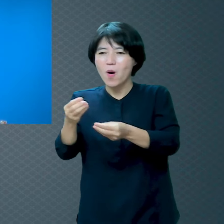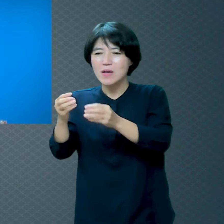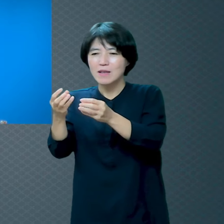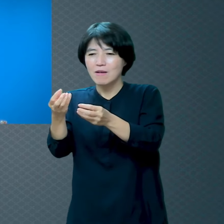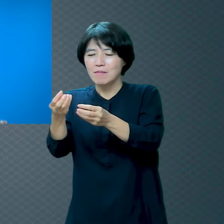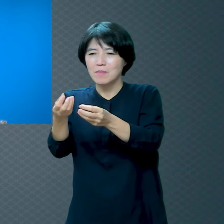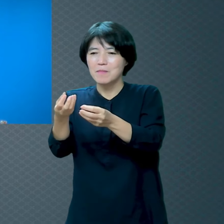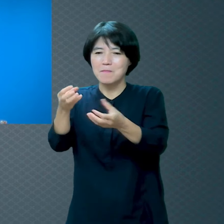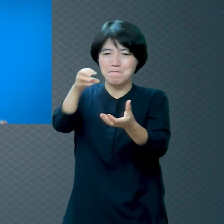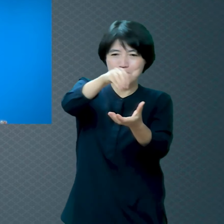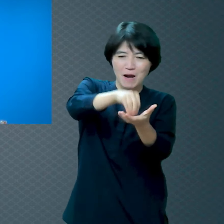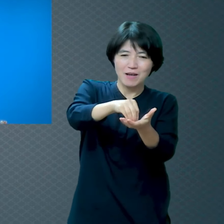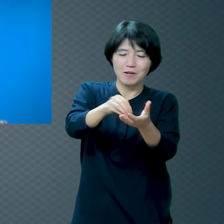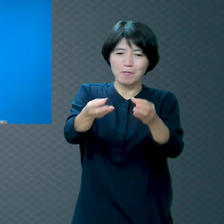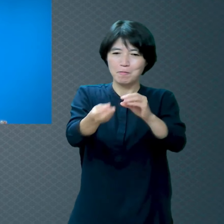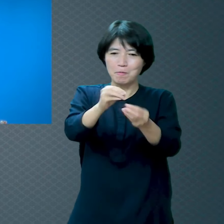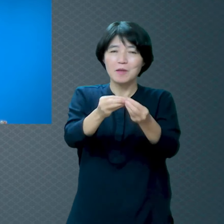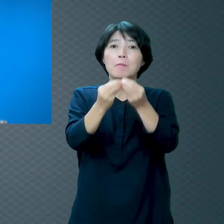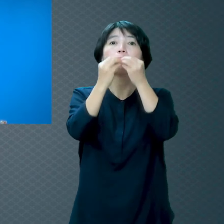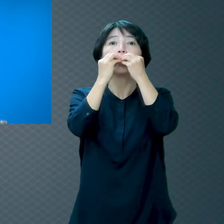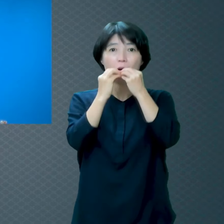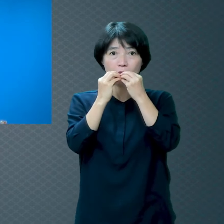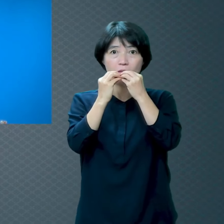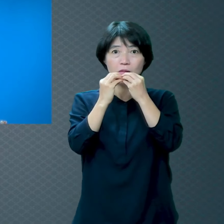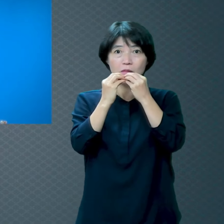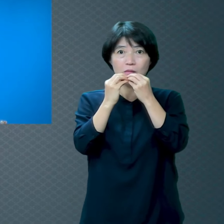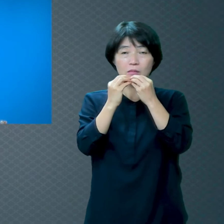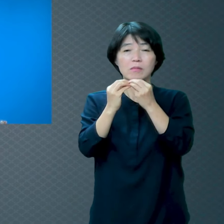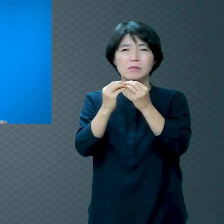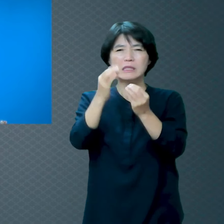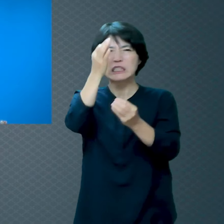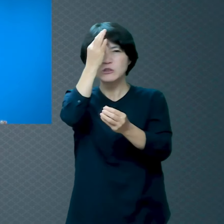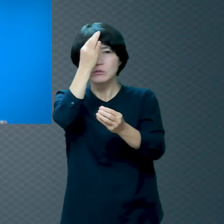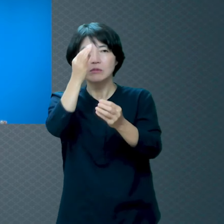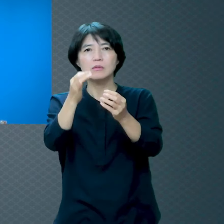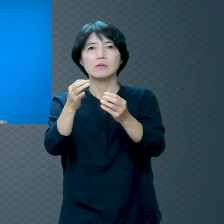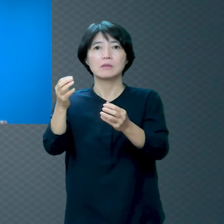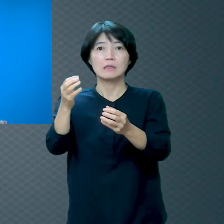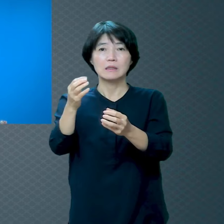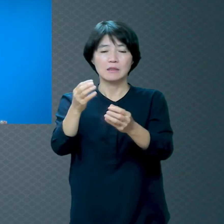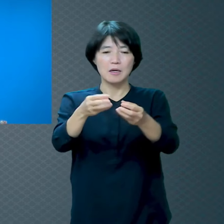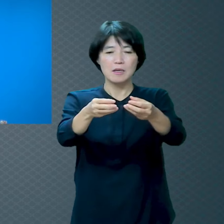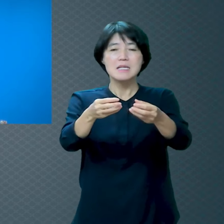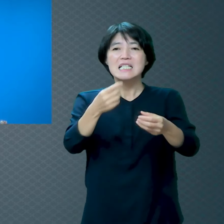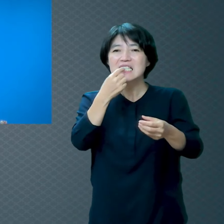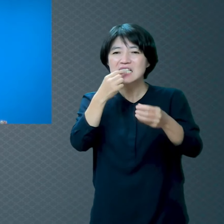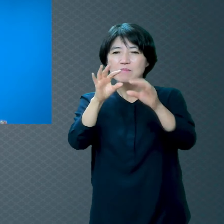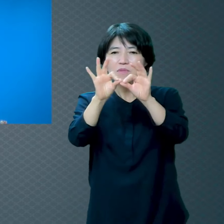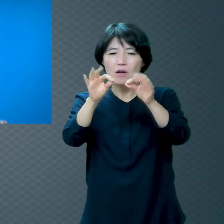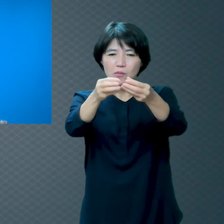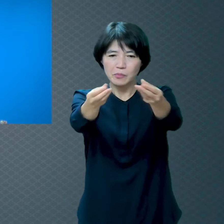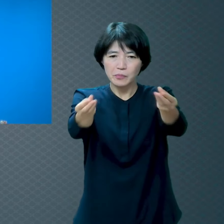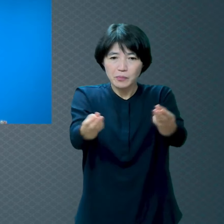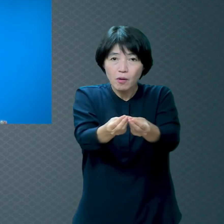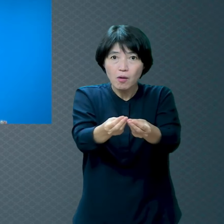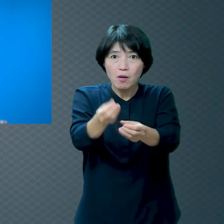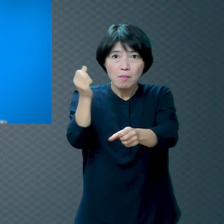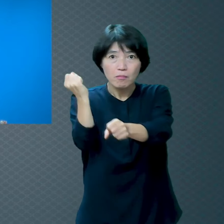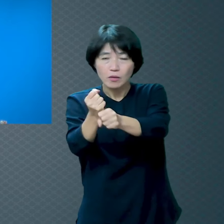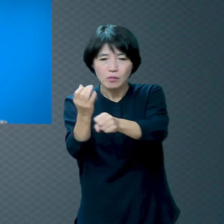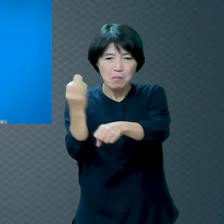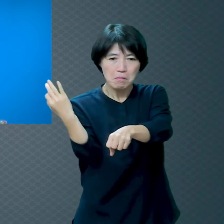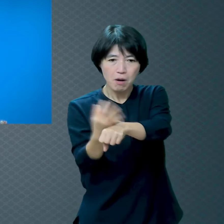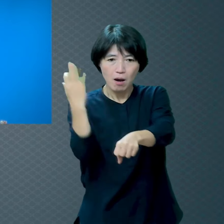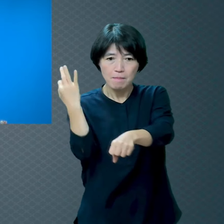그거 만들어서 던지는데요 그냥 안 보고 던지는데도 그냥 제자리 가요 어떤 사람은 그릇 씻어가지고